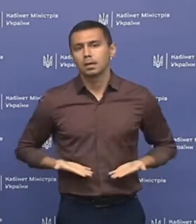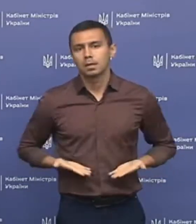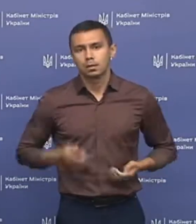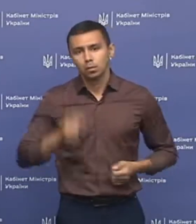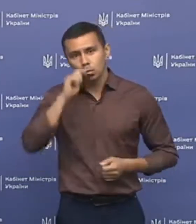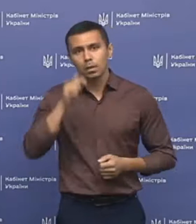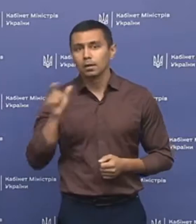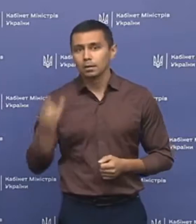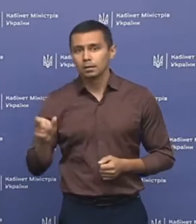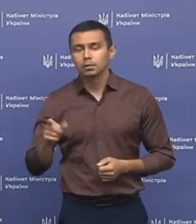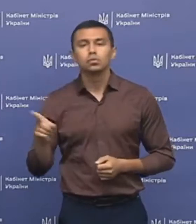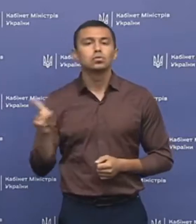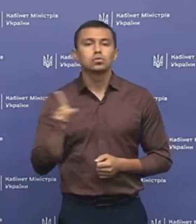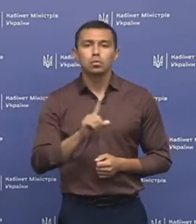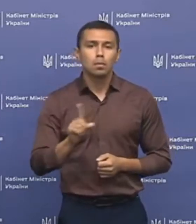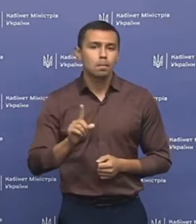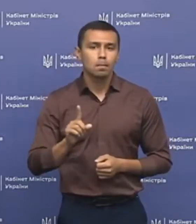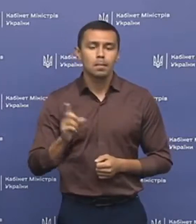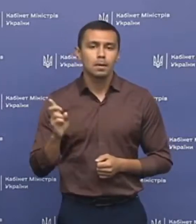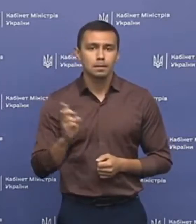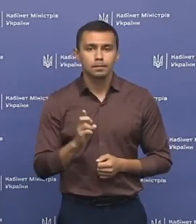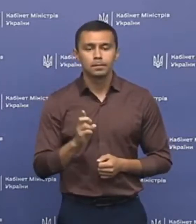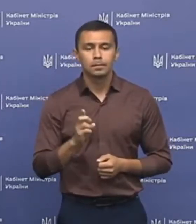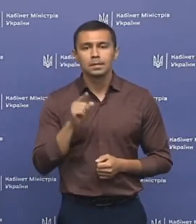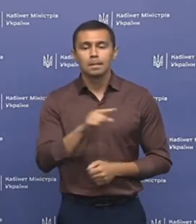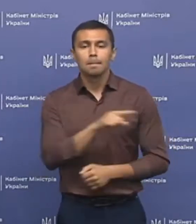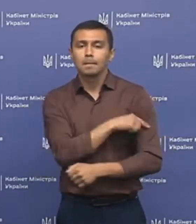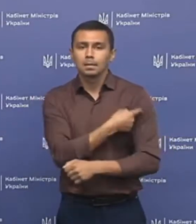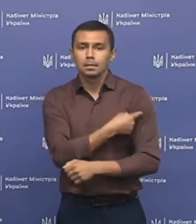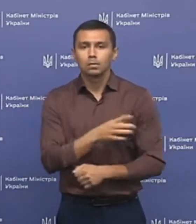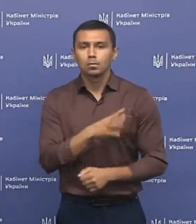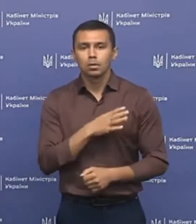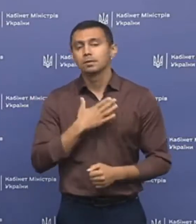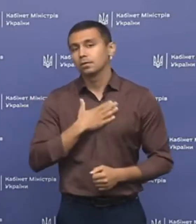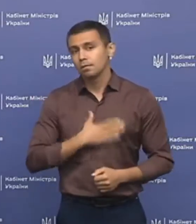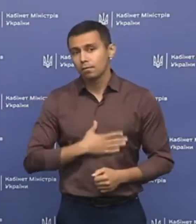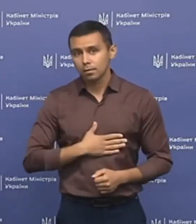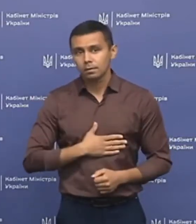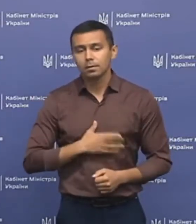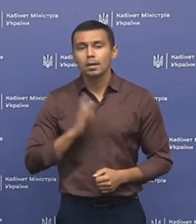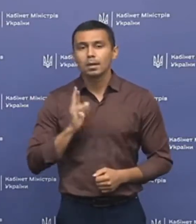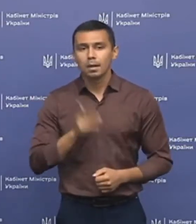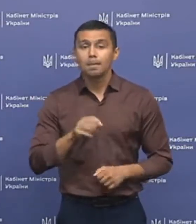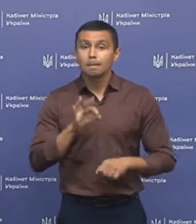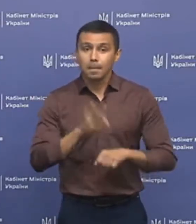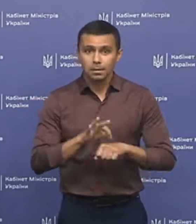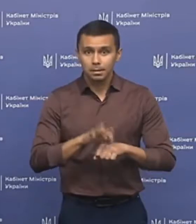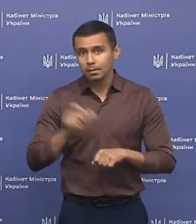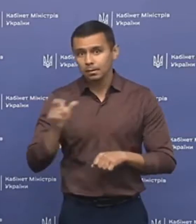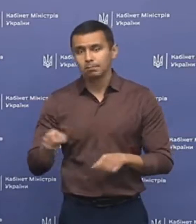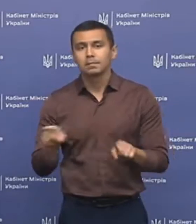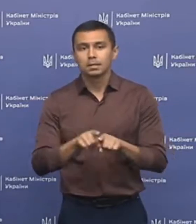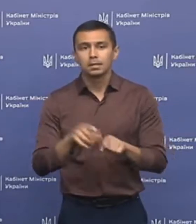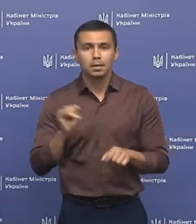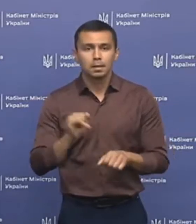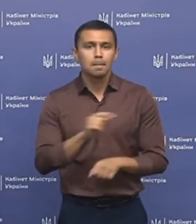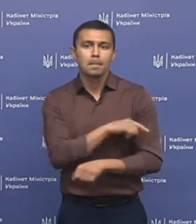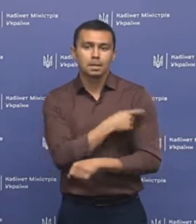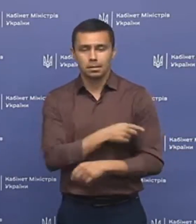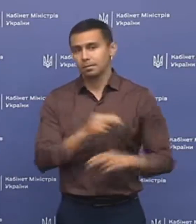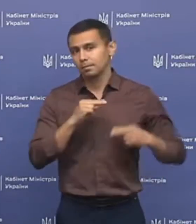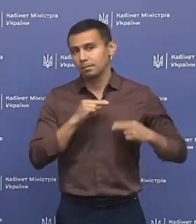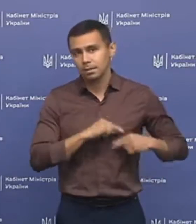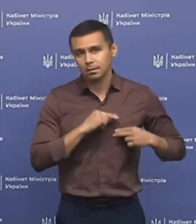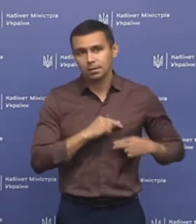Українець. І щоб в цій медицині були задоволені як пацієнти, так і медичні